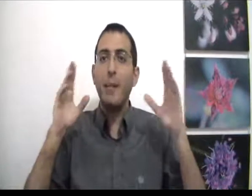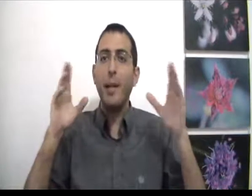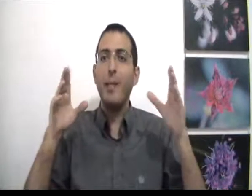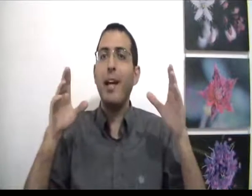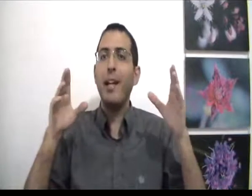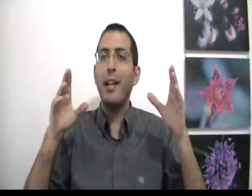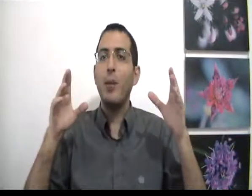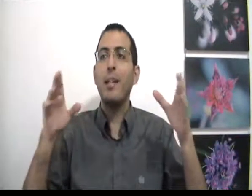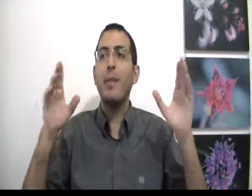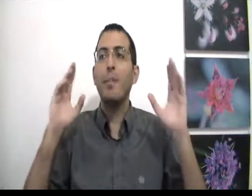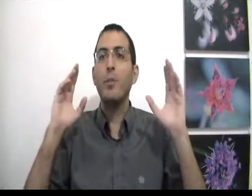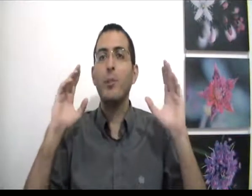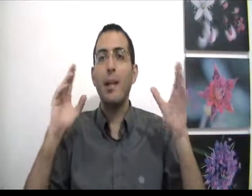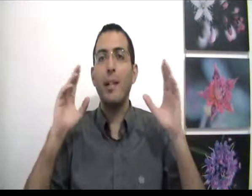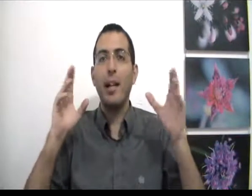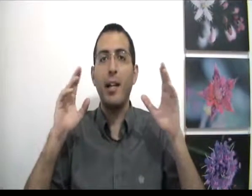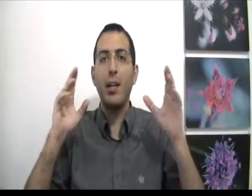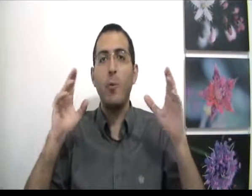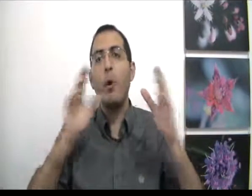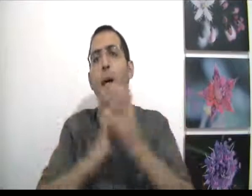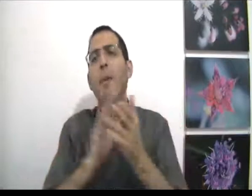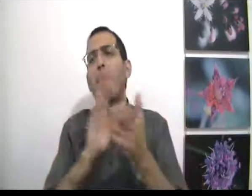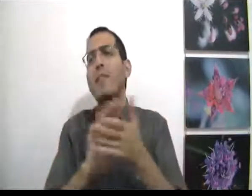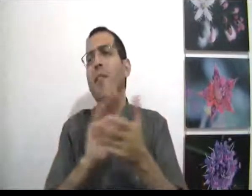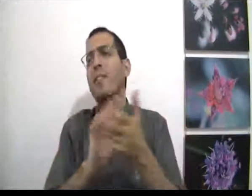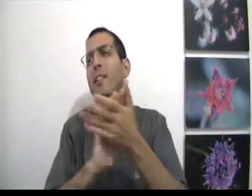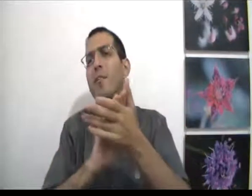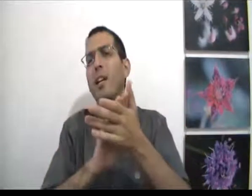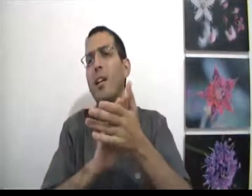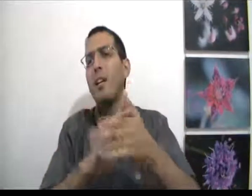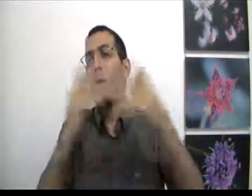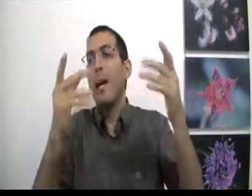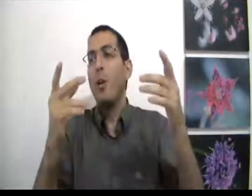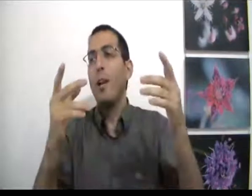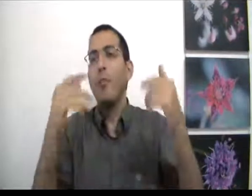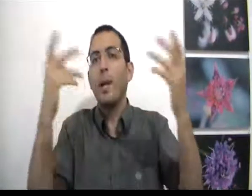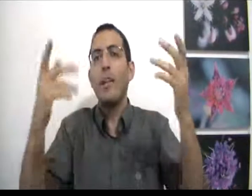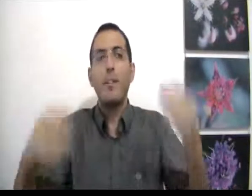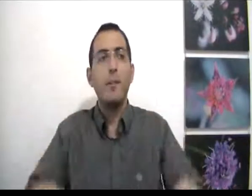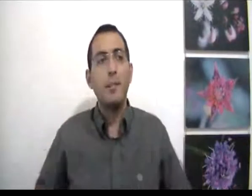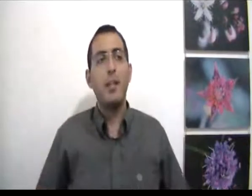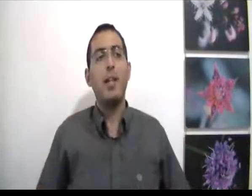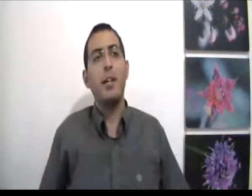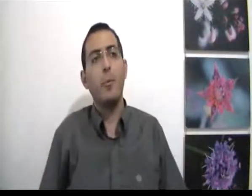בכלל בדרך אל הגיה vlogging האדם נוסע בדרך לגיהolu מוכן כפיים איזה כיף לי איזה כיף לי הוא בכלל לא קולן שהוא בכלל עכשיו נמצא בדרך לגיהolu